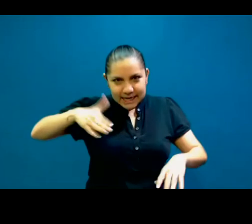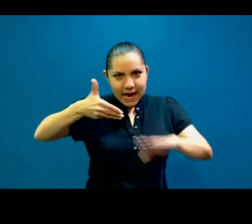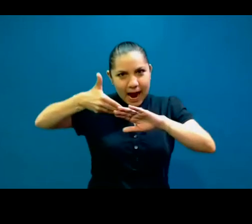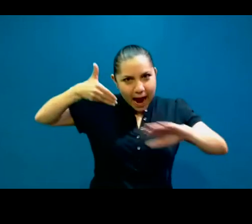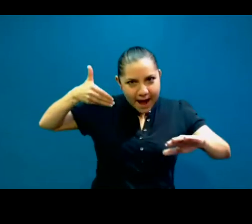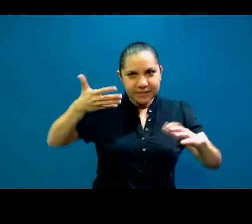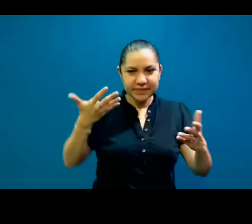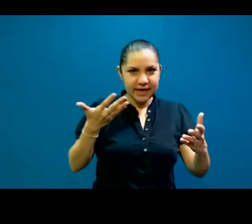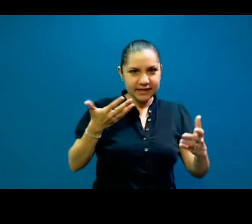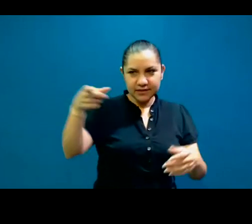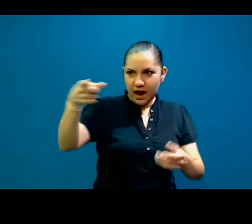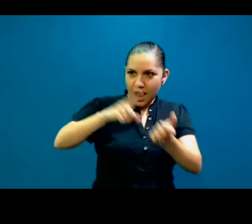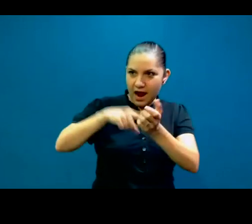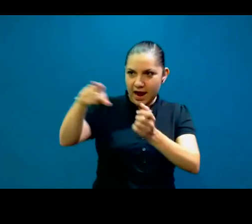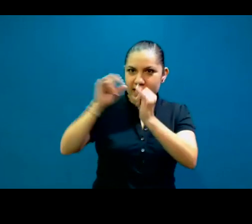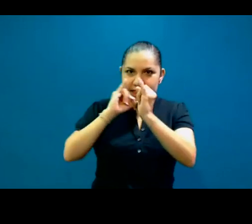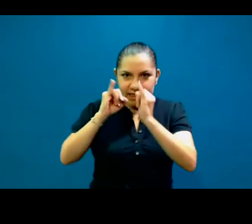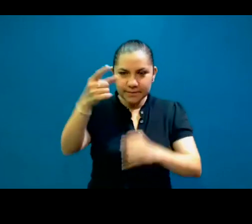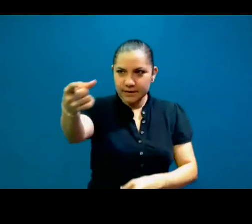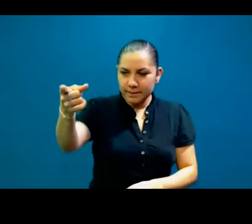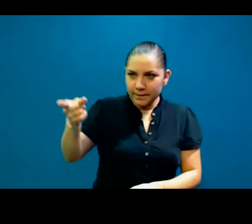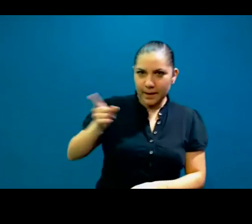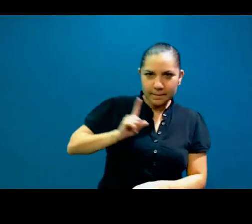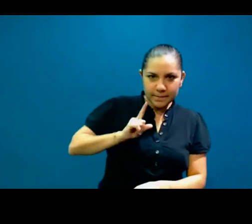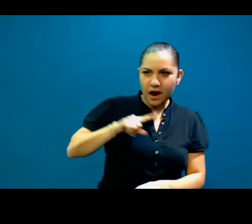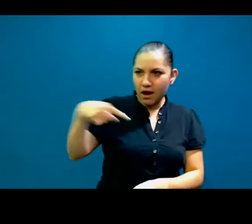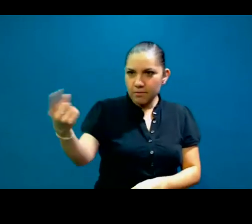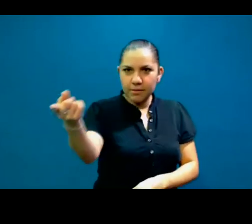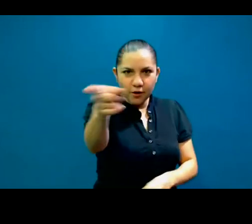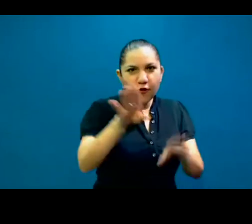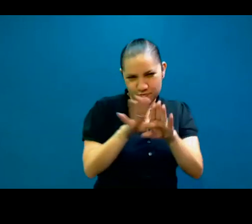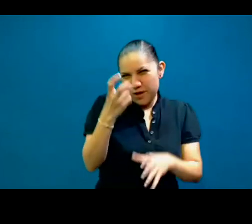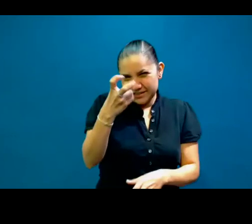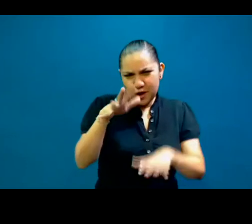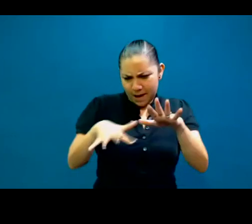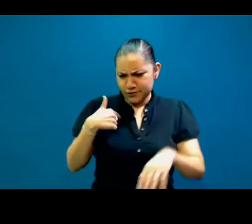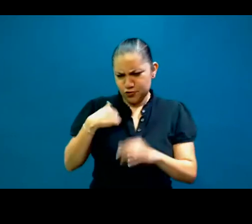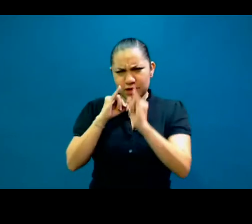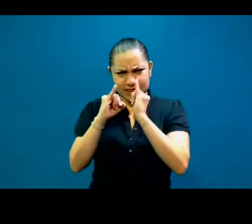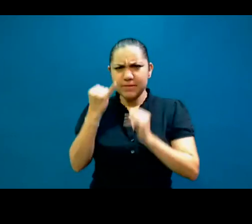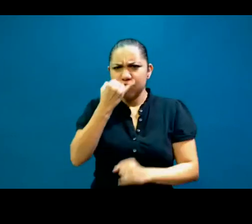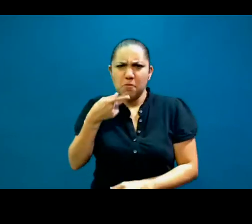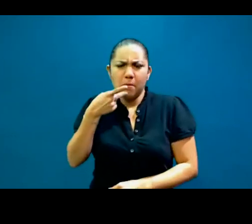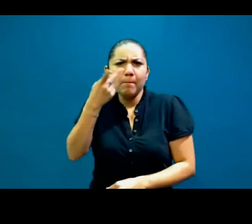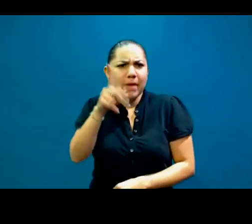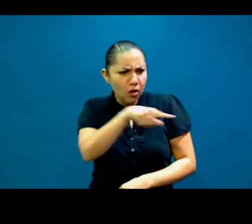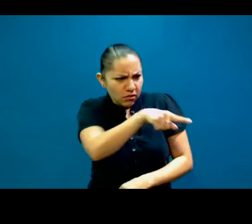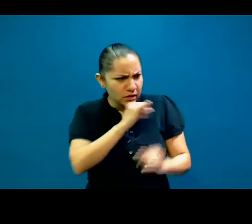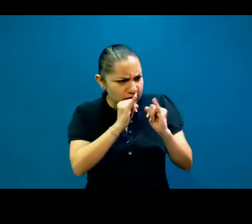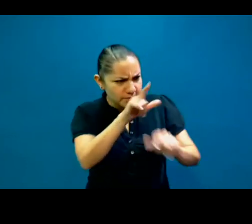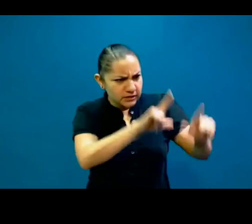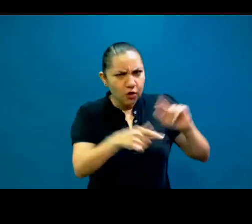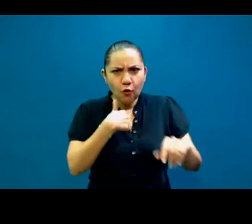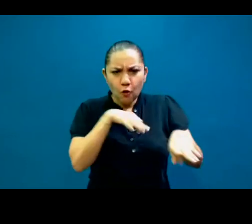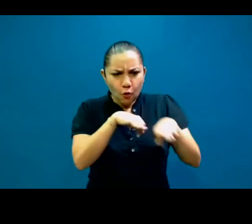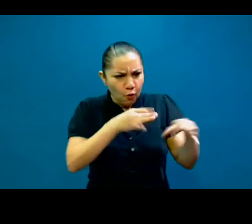pero hasta para un ponente es como nuevo, hay muchas cosas que tendríamos que explorar de cómo se trabaja con intérpretes de lengua de